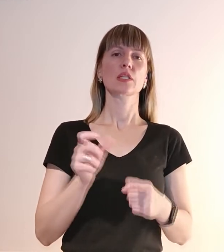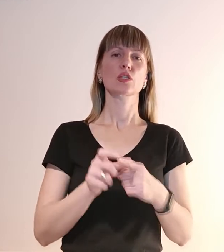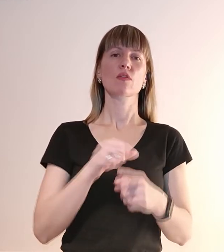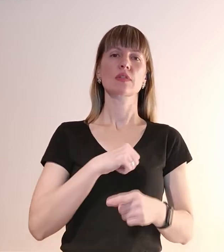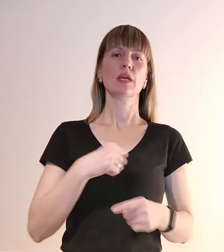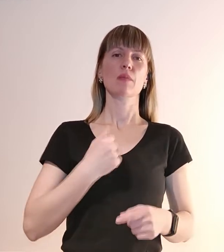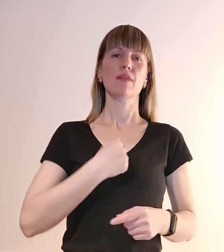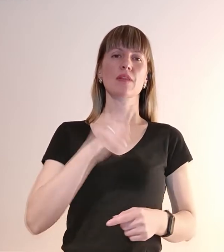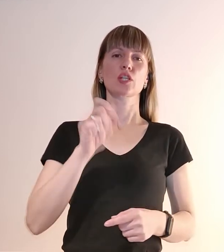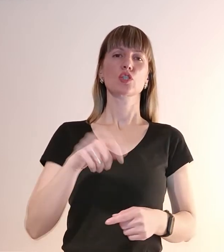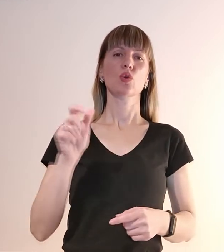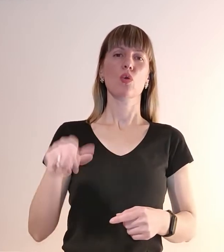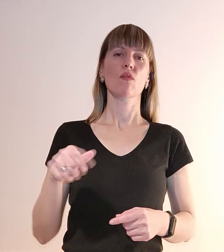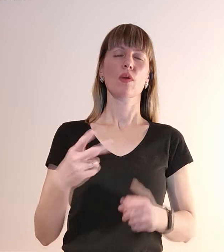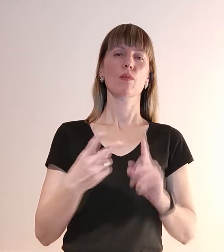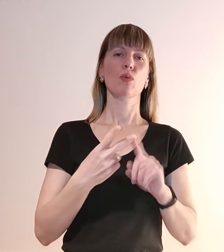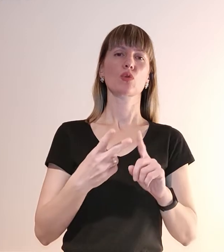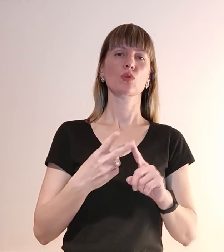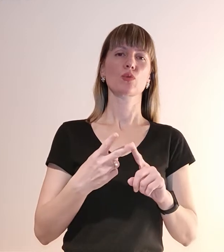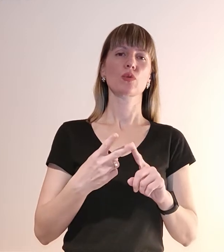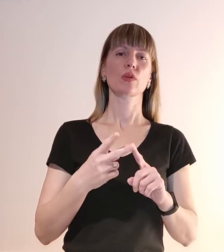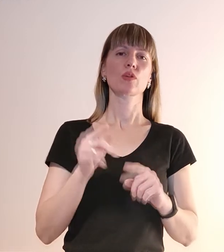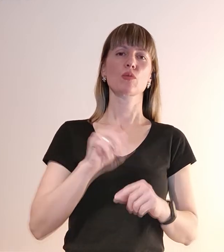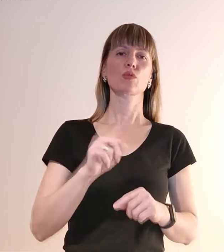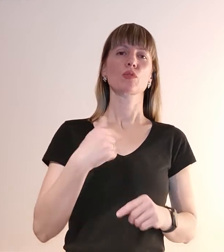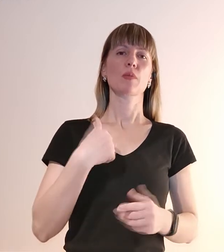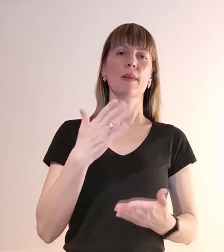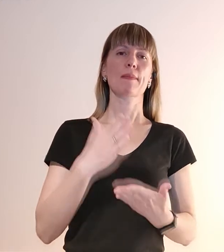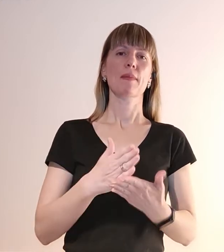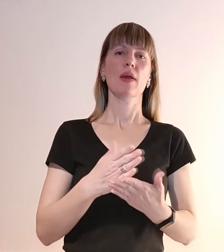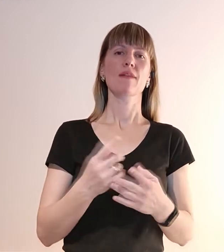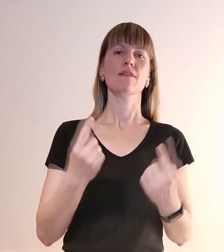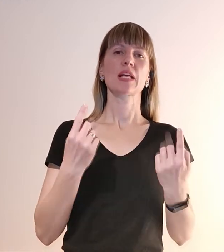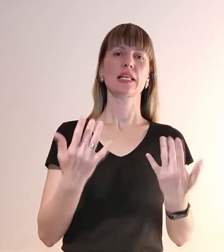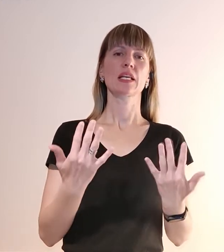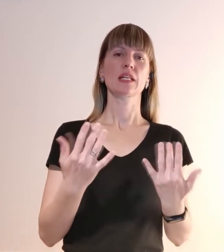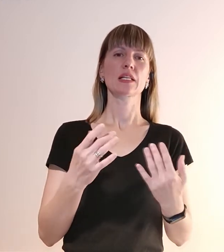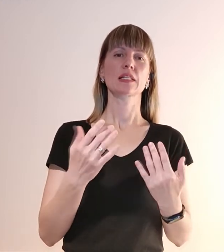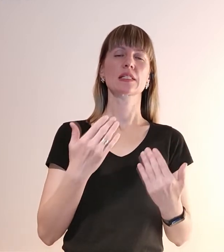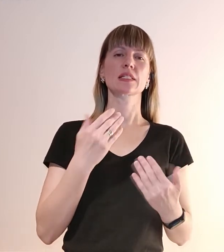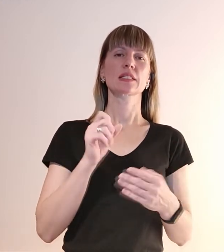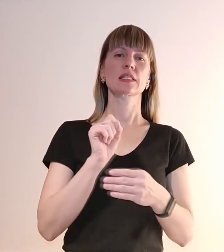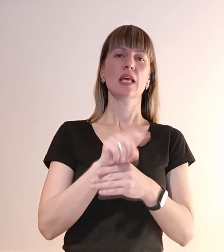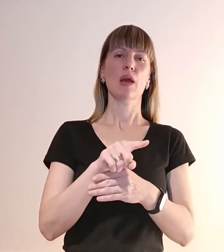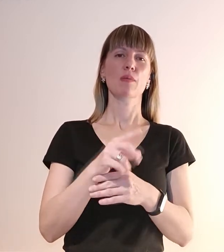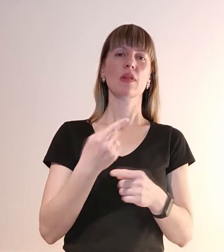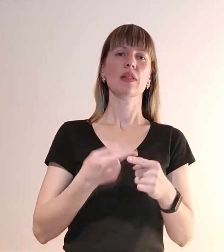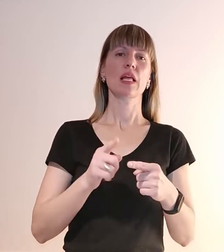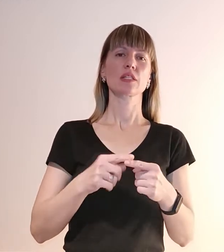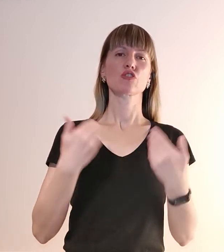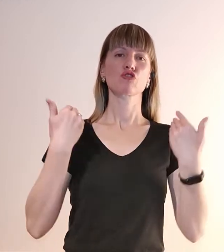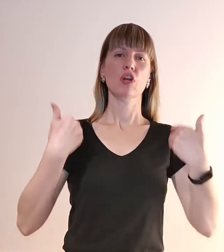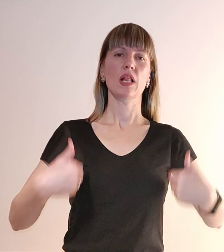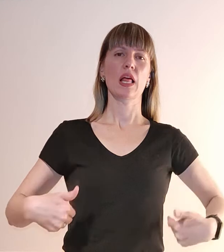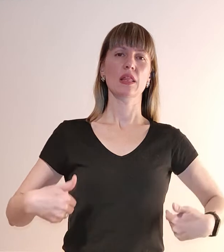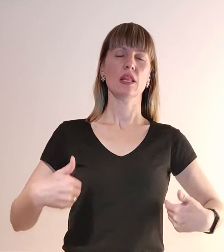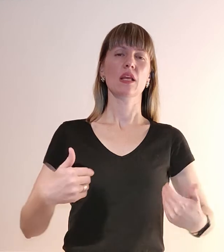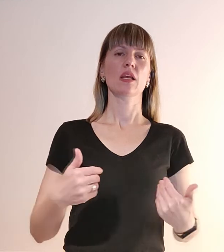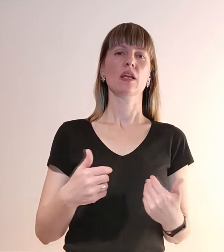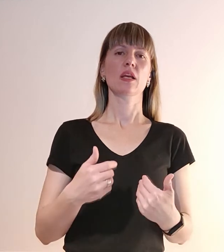військових, по-друге, тому що ми маємо велику кількість запитів на ці жилети. Ми не